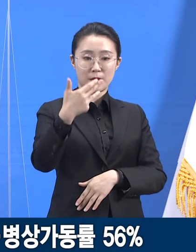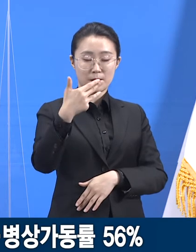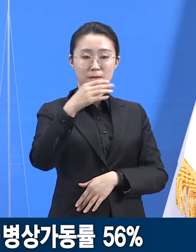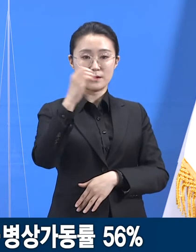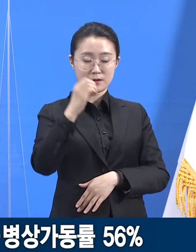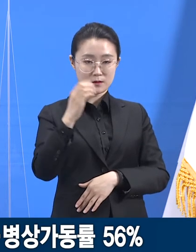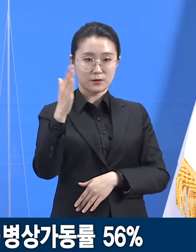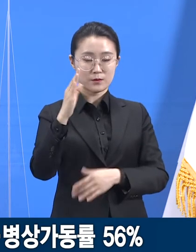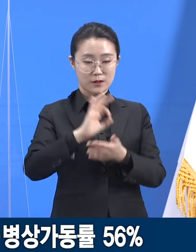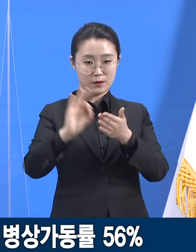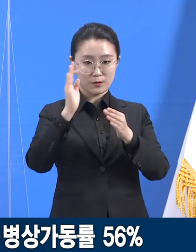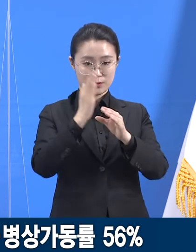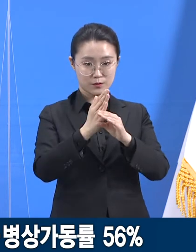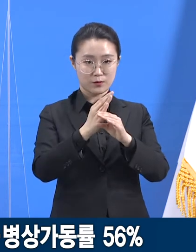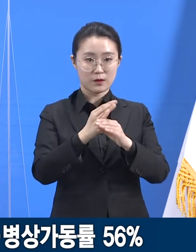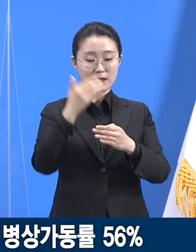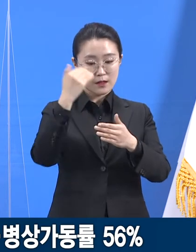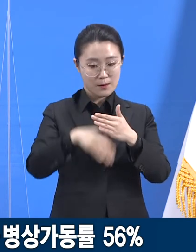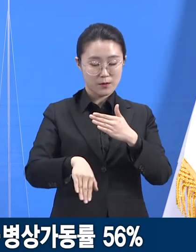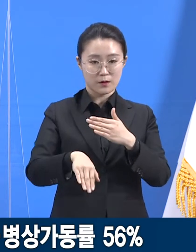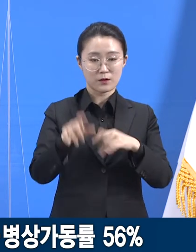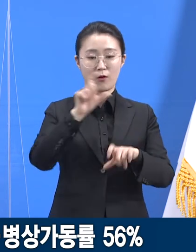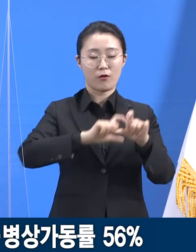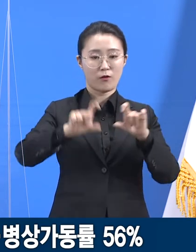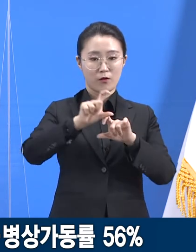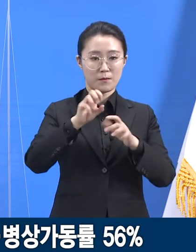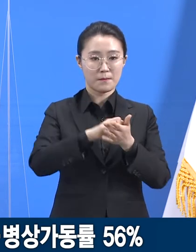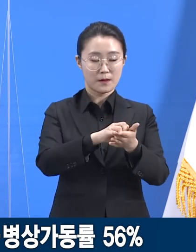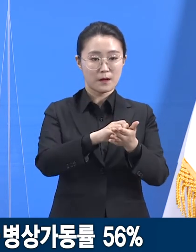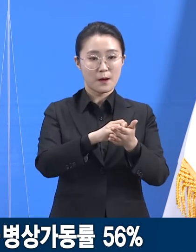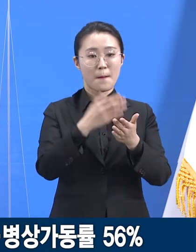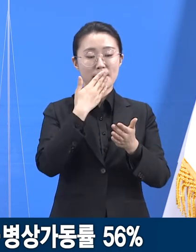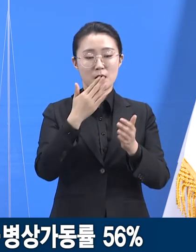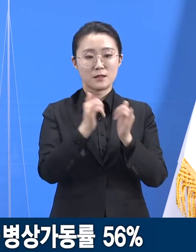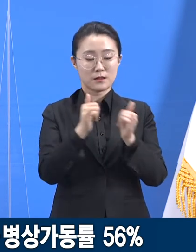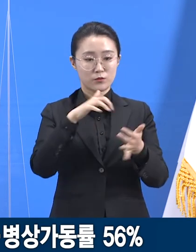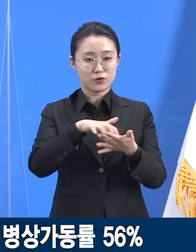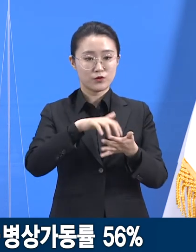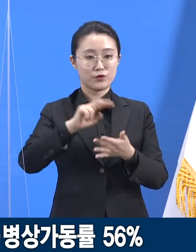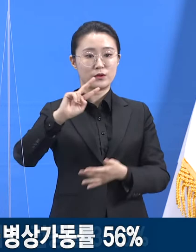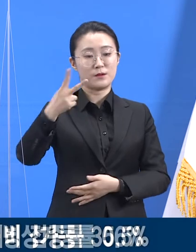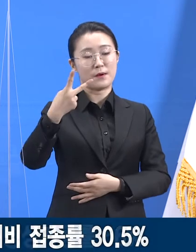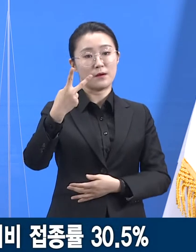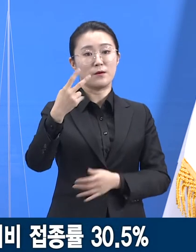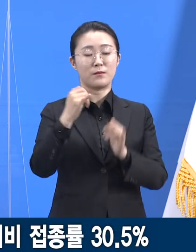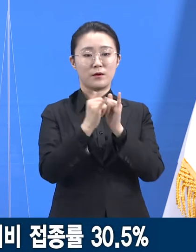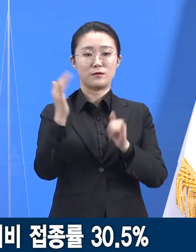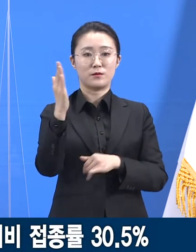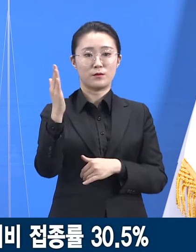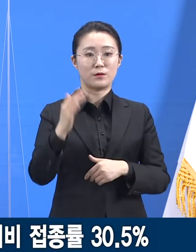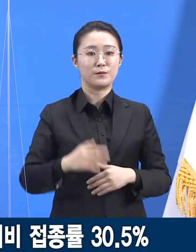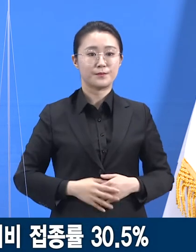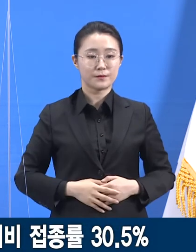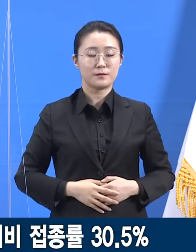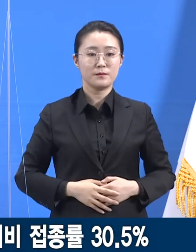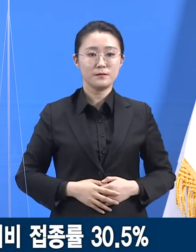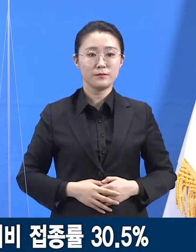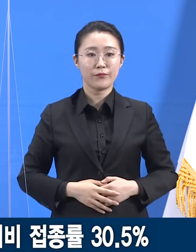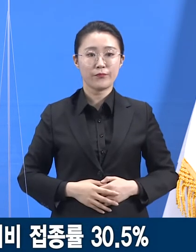가능 인원은 279명입니다. 다음은 경기도 코로나19 예방접종 현황입니다.